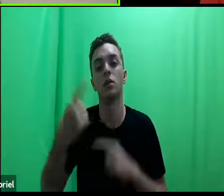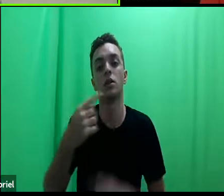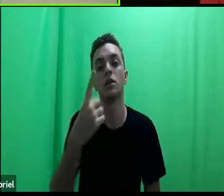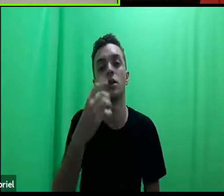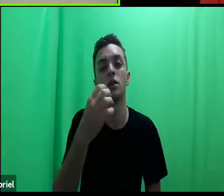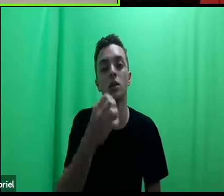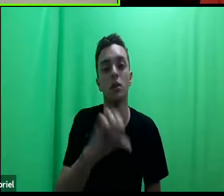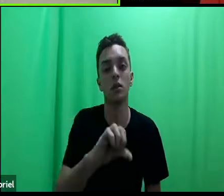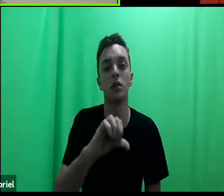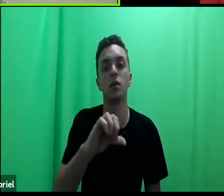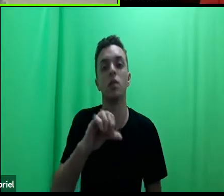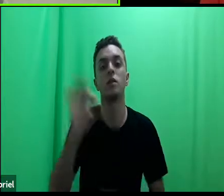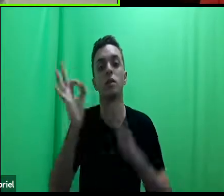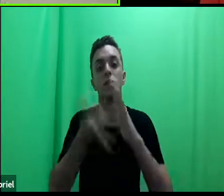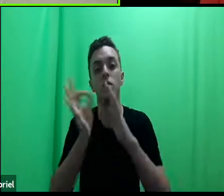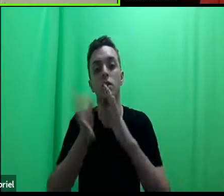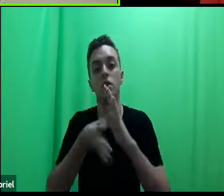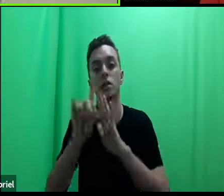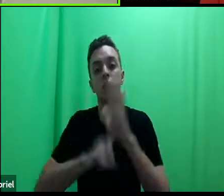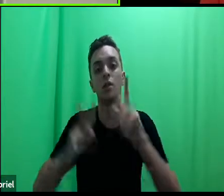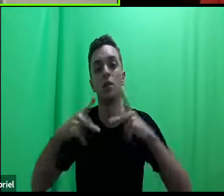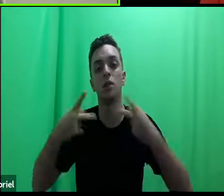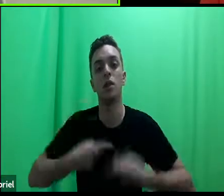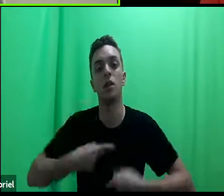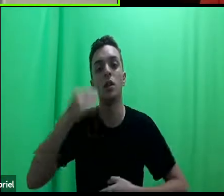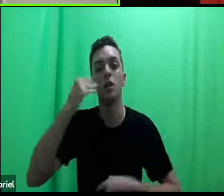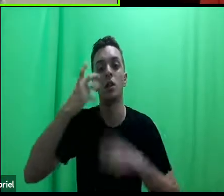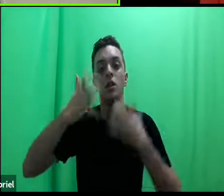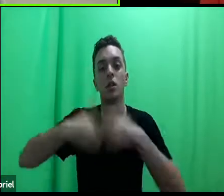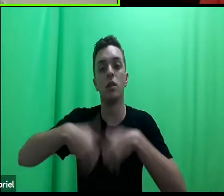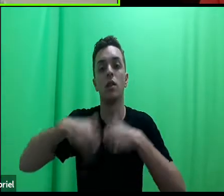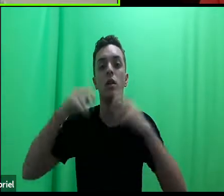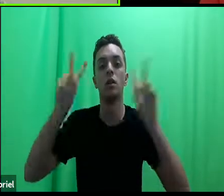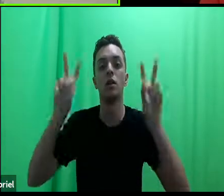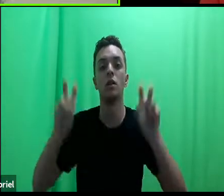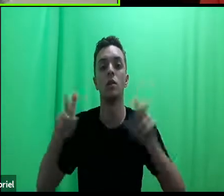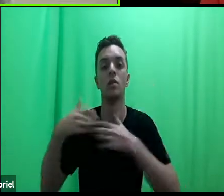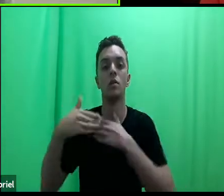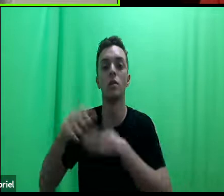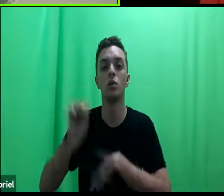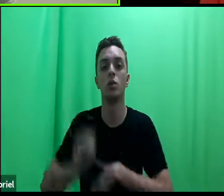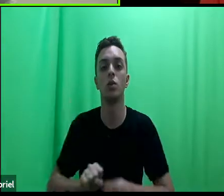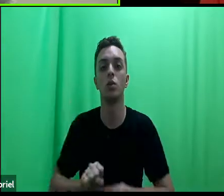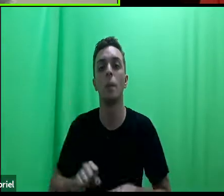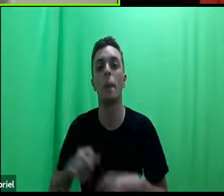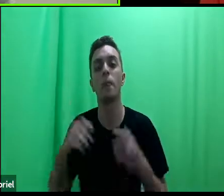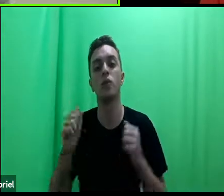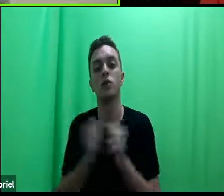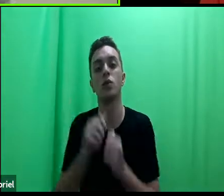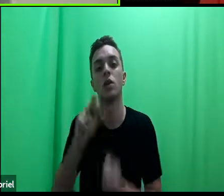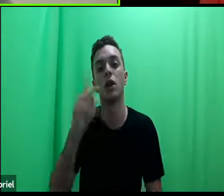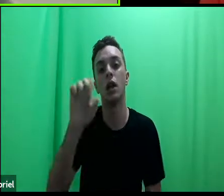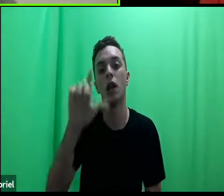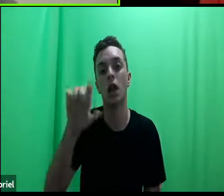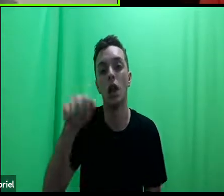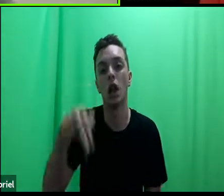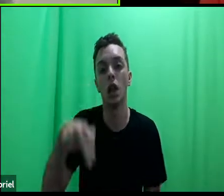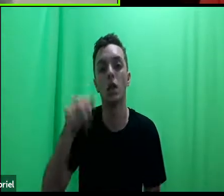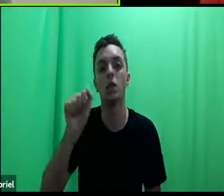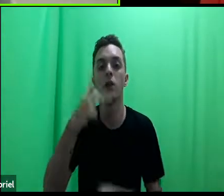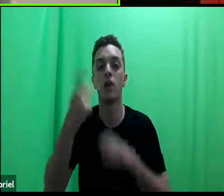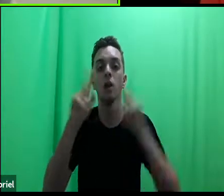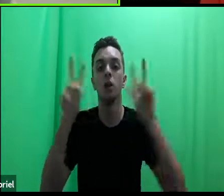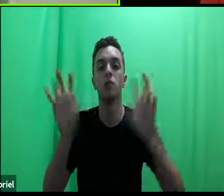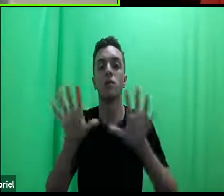humanos clínicas e uma tentativa de refletir sobre a atuação desde o Sul, com a Helena Dordevich, para falar um pouco de um coletivo